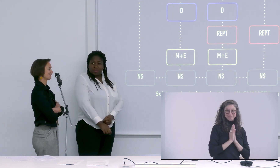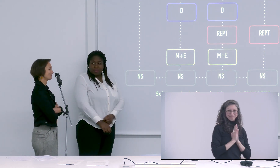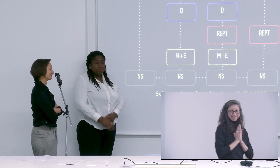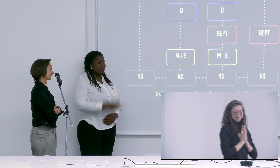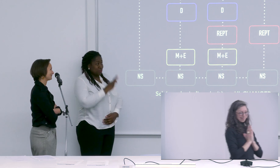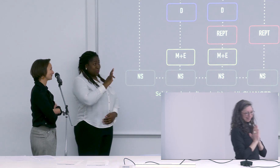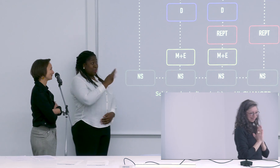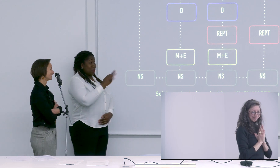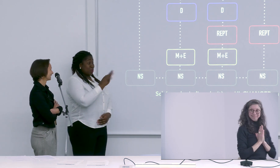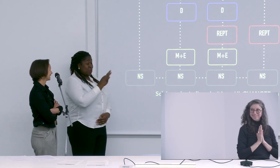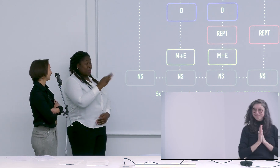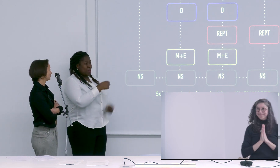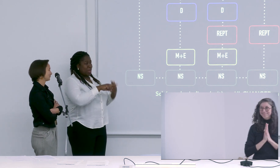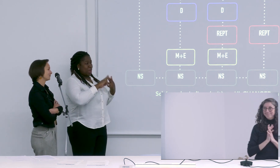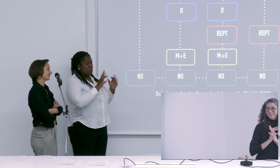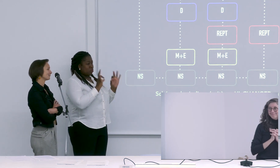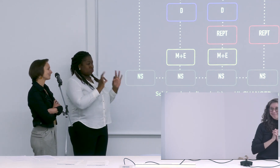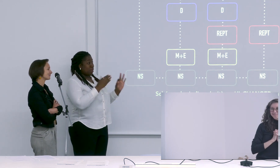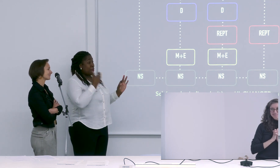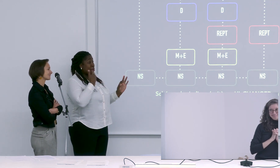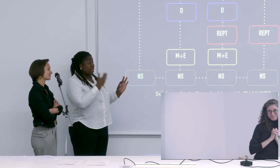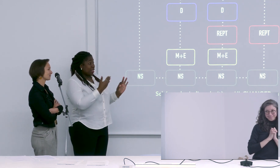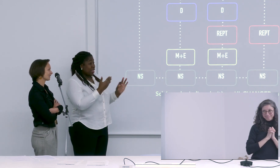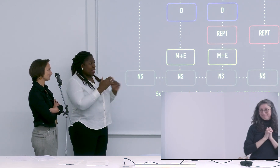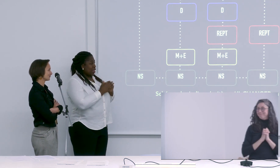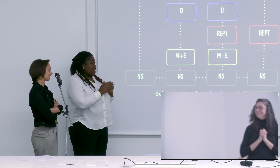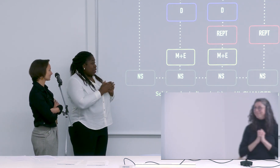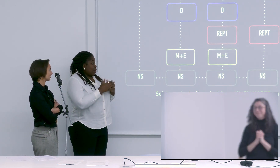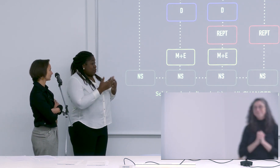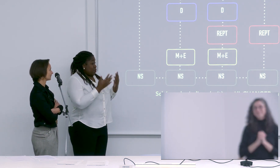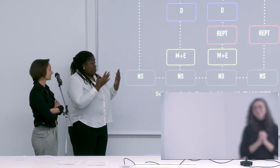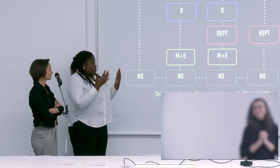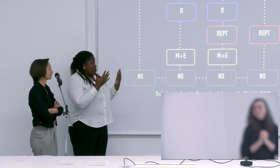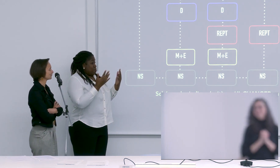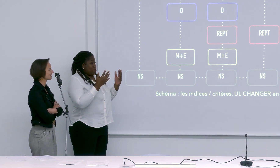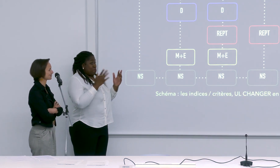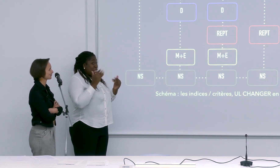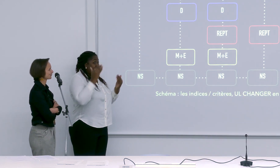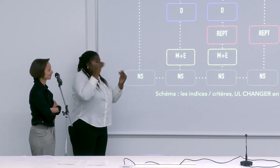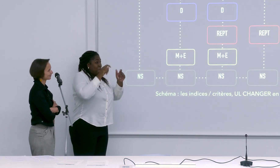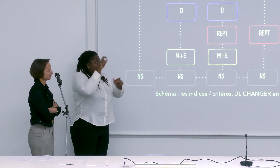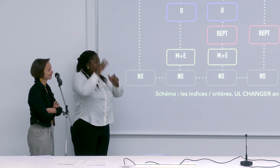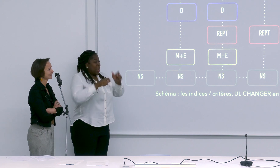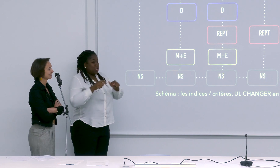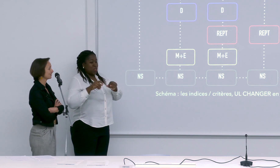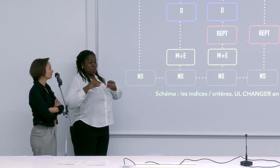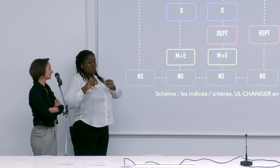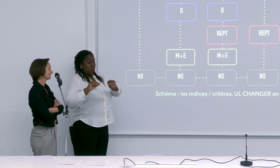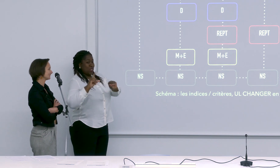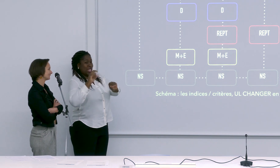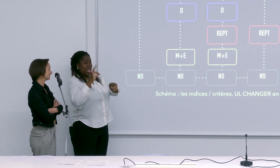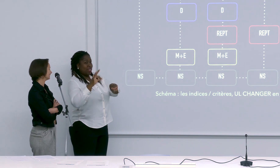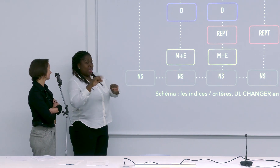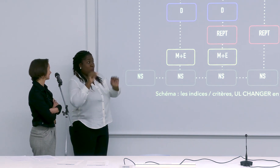oui oui merci beaucoup et puis j'espère que les enseignants de l'essai pourront l'occasion d'entendre et de